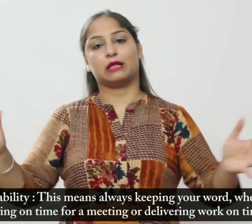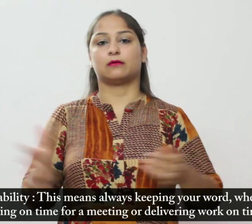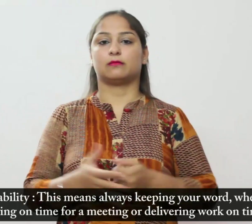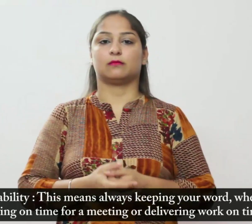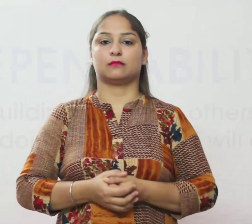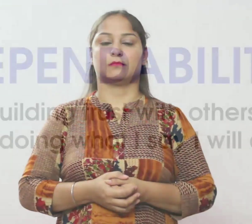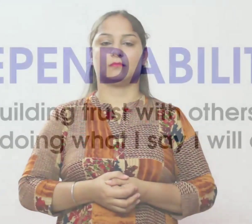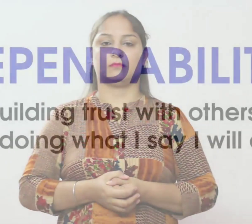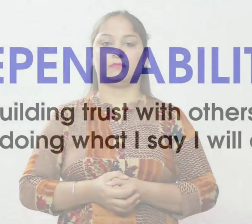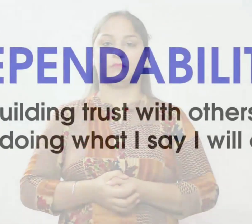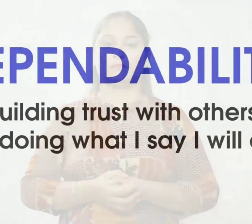निर्भरता